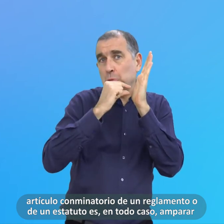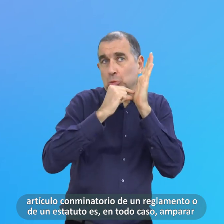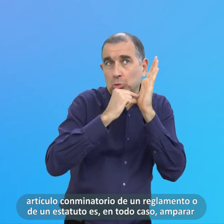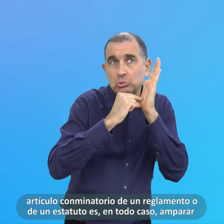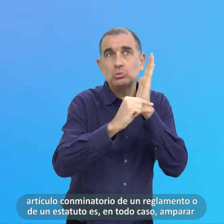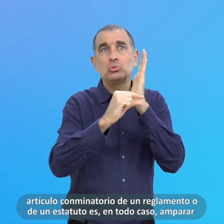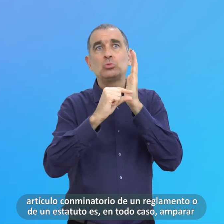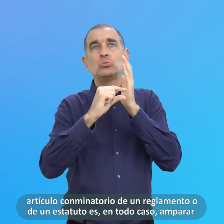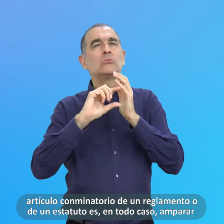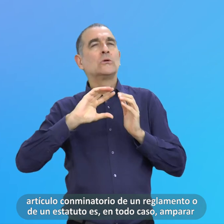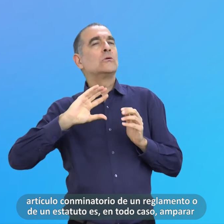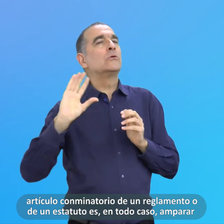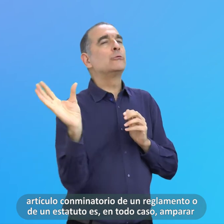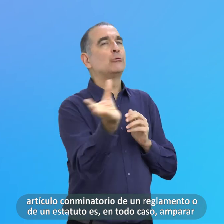En todo caso